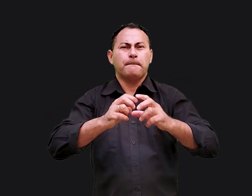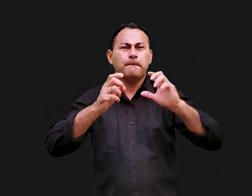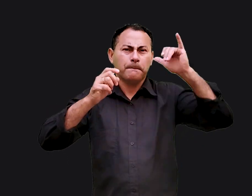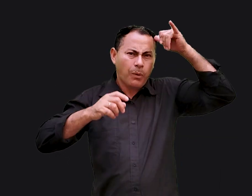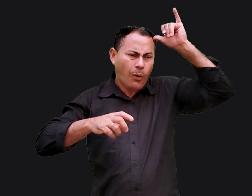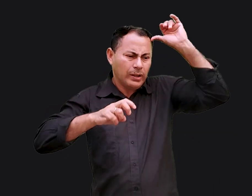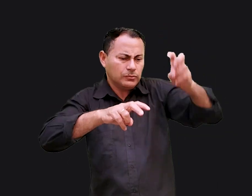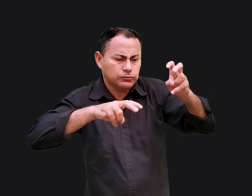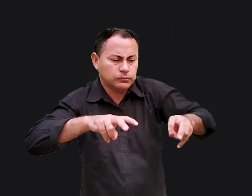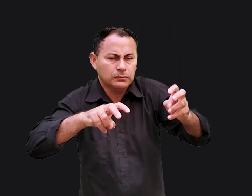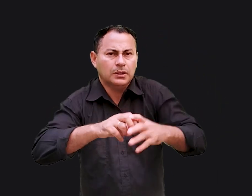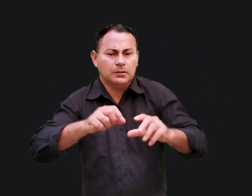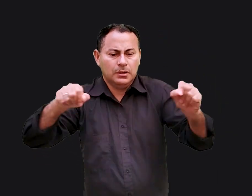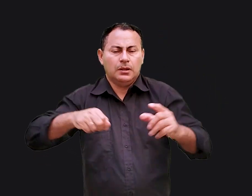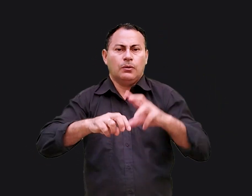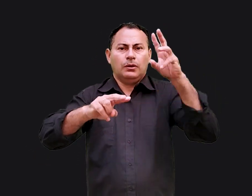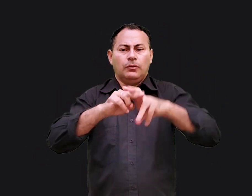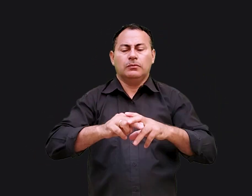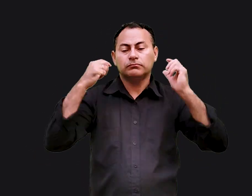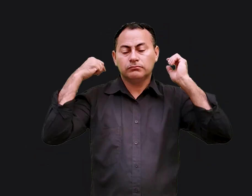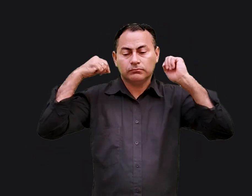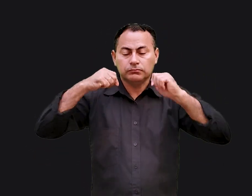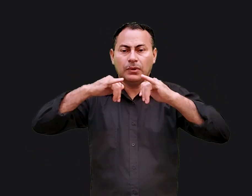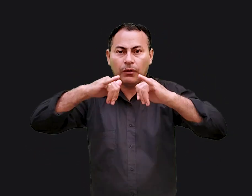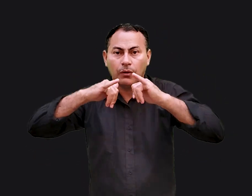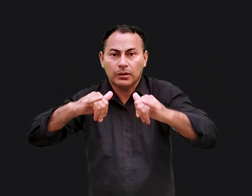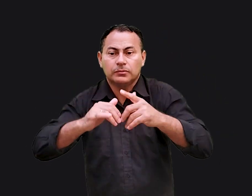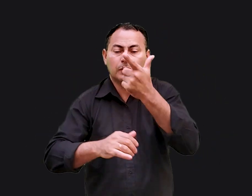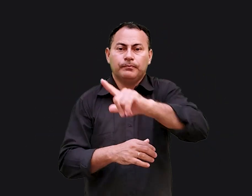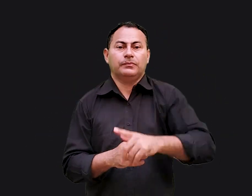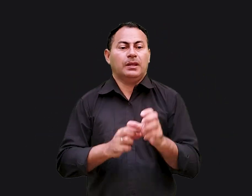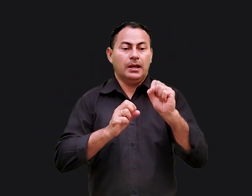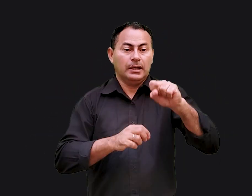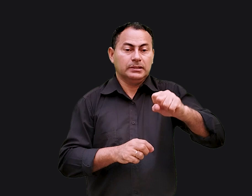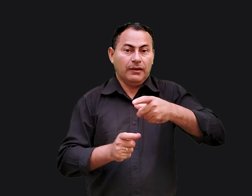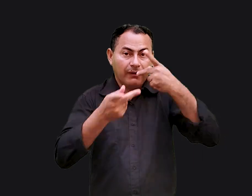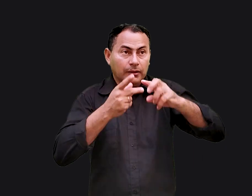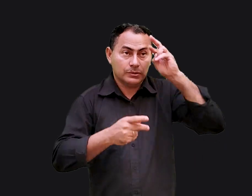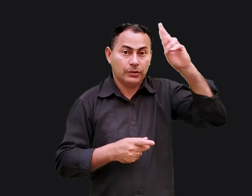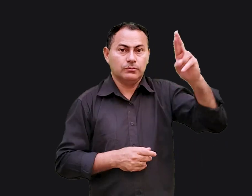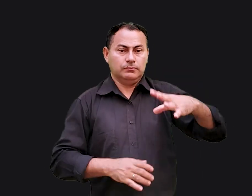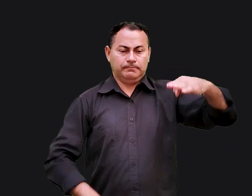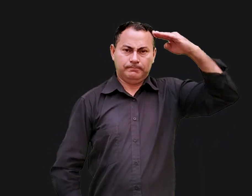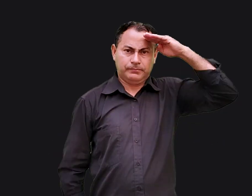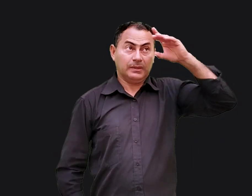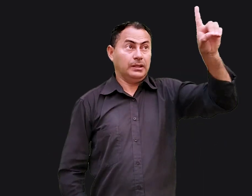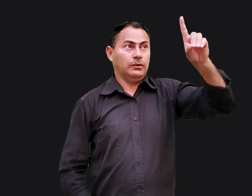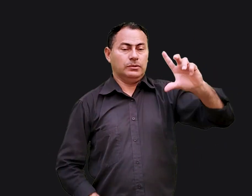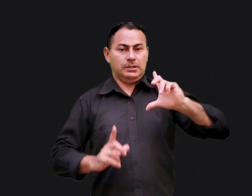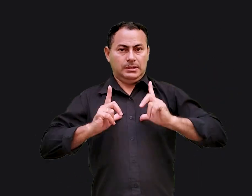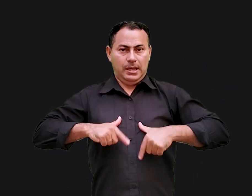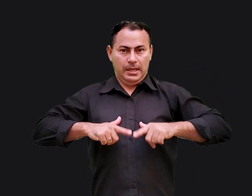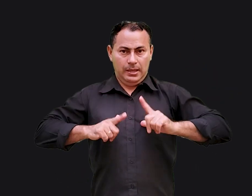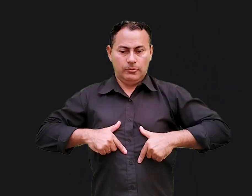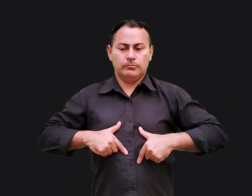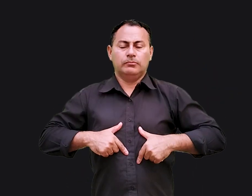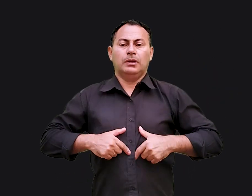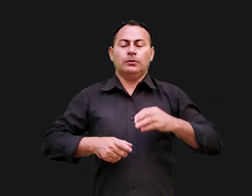parará na terra ele colocou um desse jugo sobre si e pregou mais uma vez assim diz o senhor dos exércitos o Deus de Israel